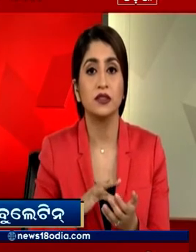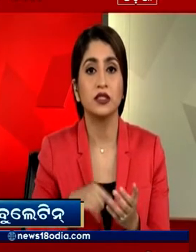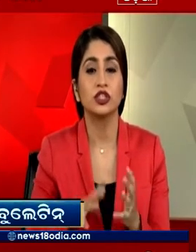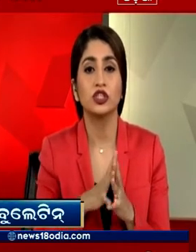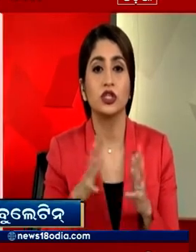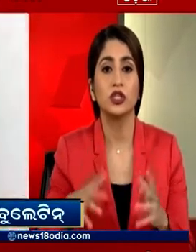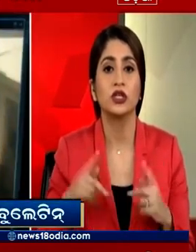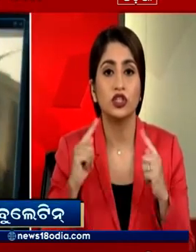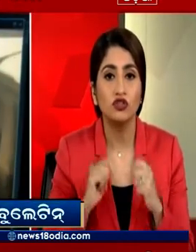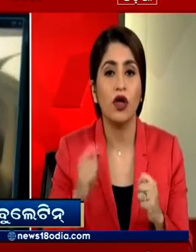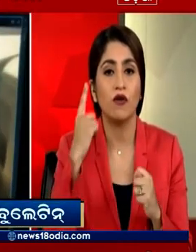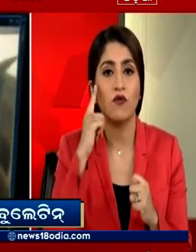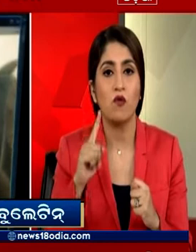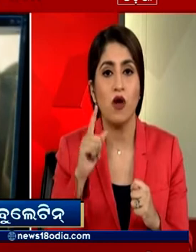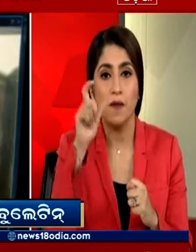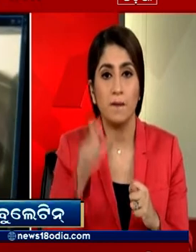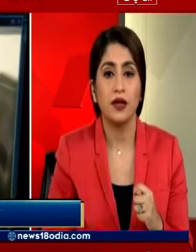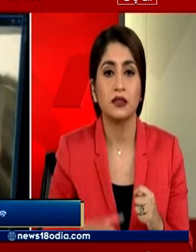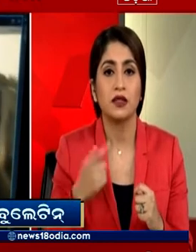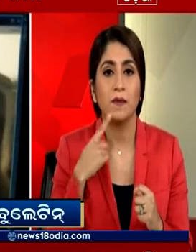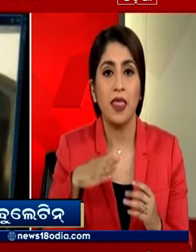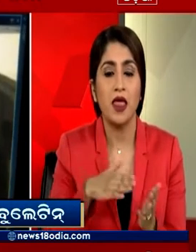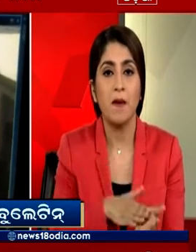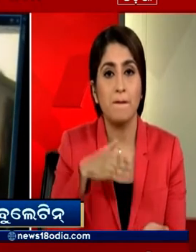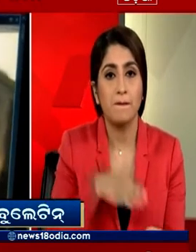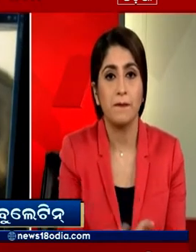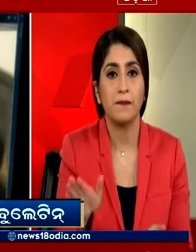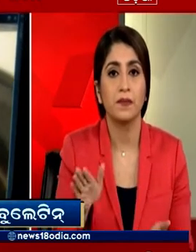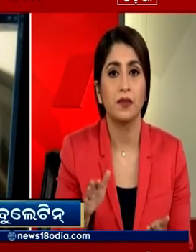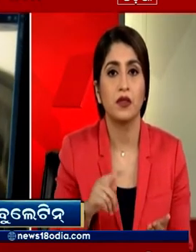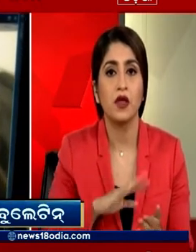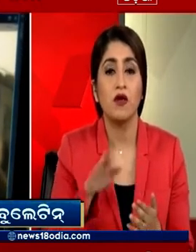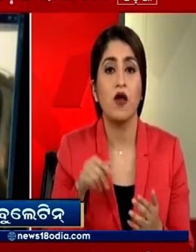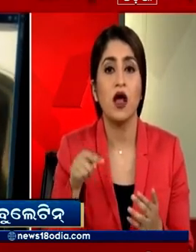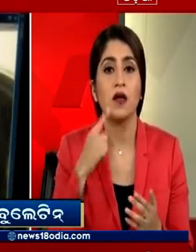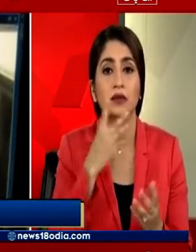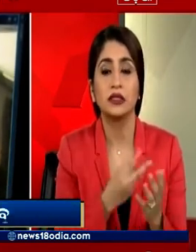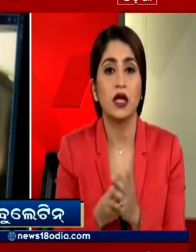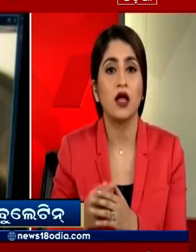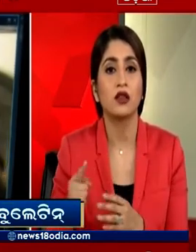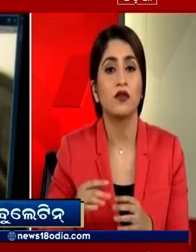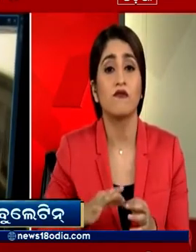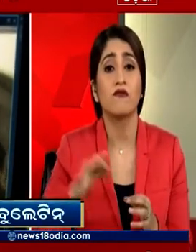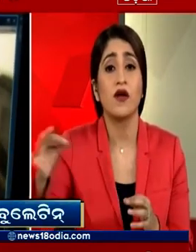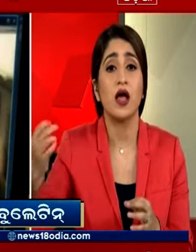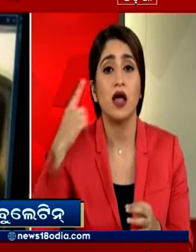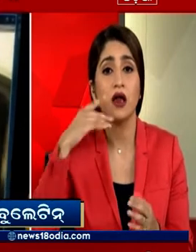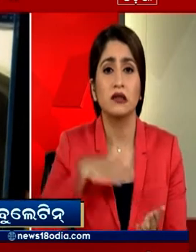चड़ने की कोशिश करते हुए एक आदमी का फैर फिसल गया वो आदमी चलती ट्रेन के साथ कुछ दूरी तक घिसटता चला गया